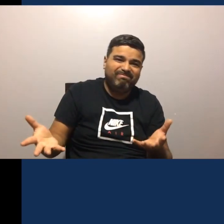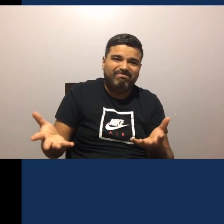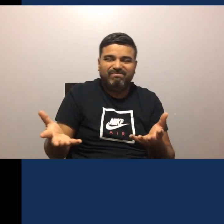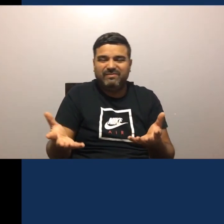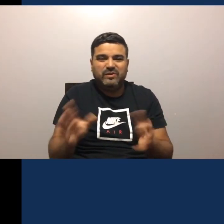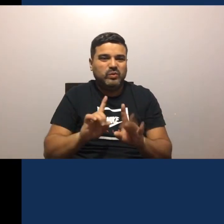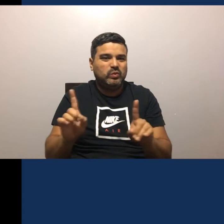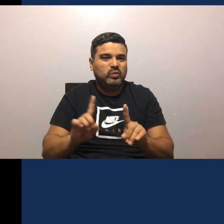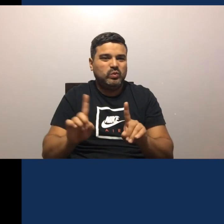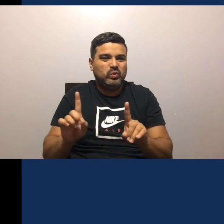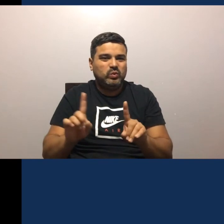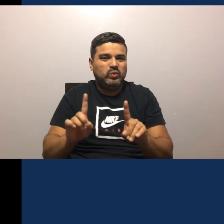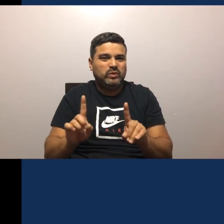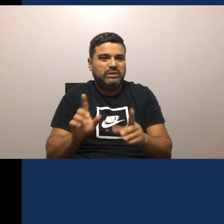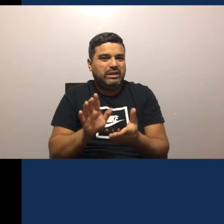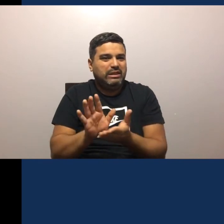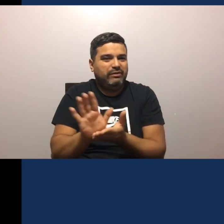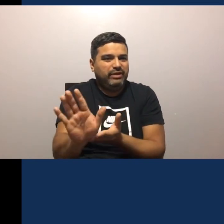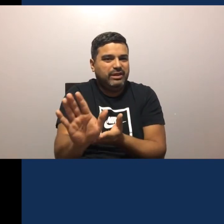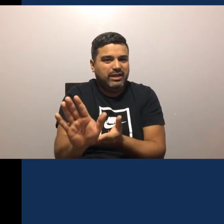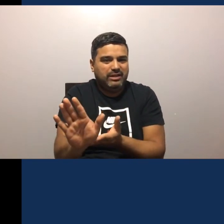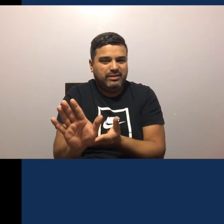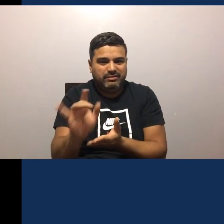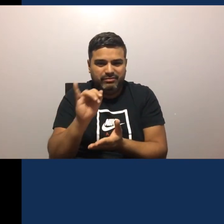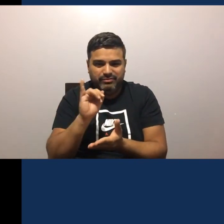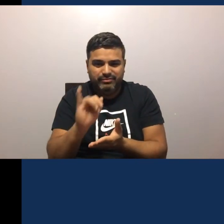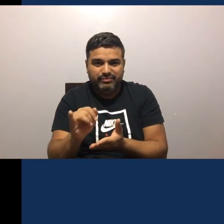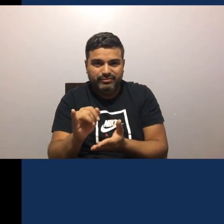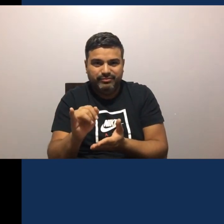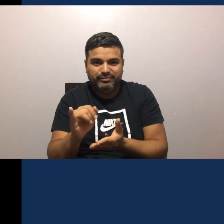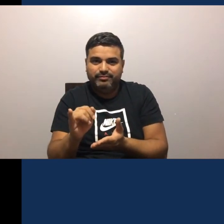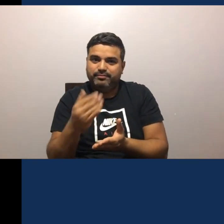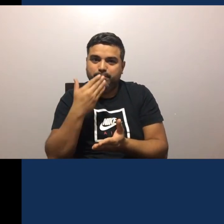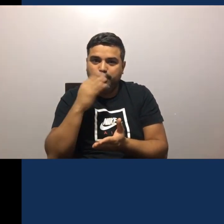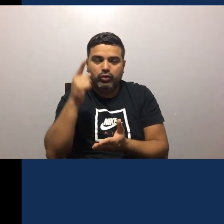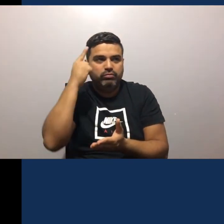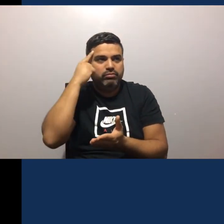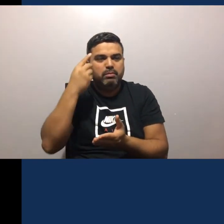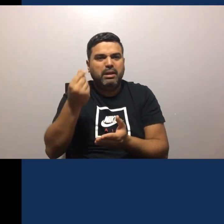Lo mejor Es usar Guantes Y mantener La distancia